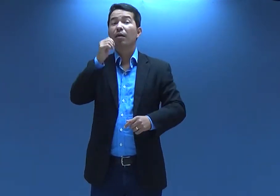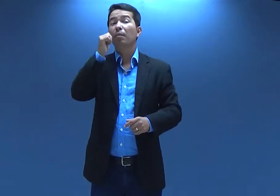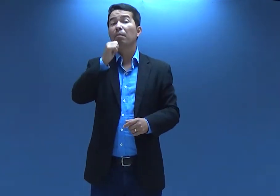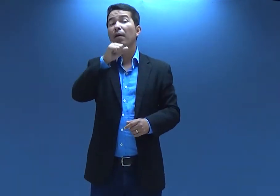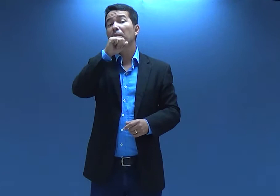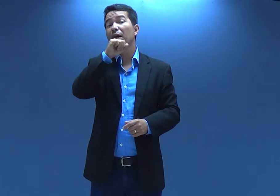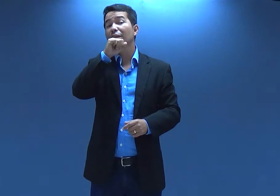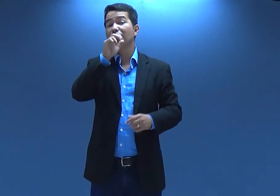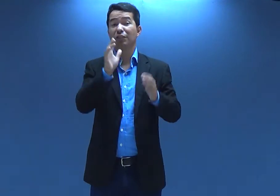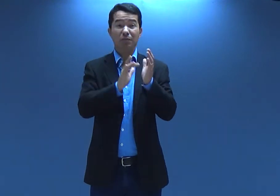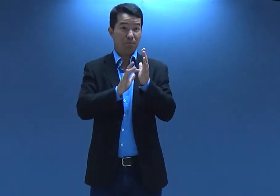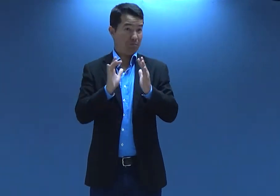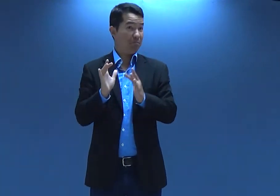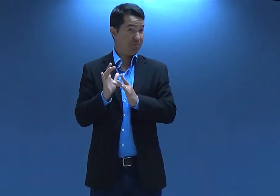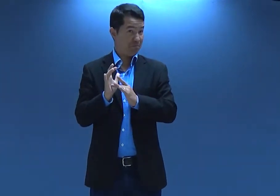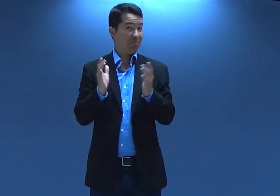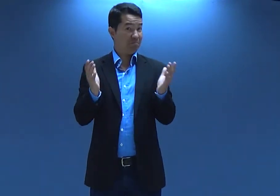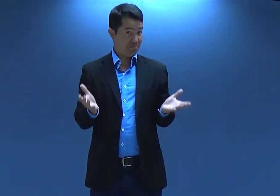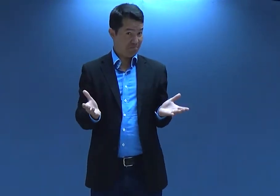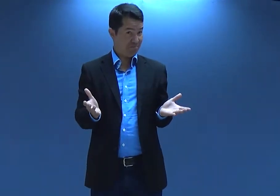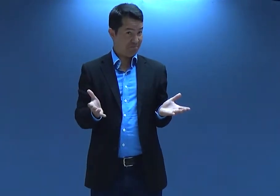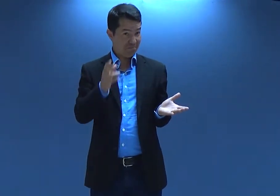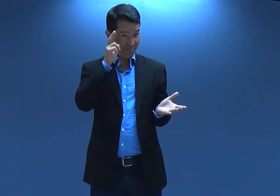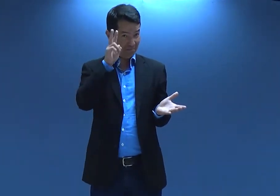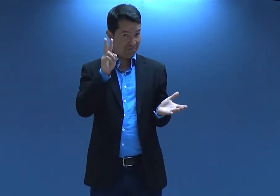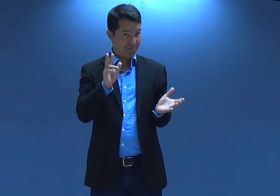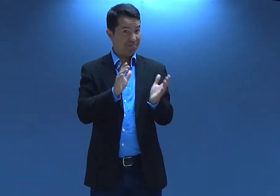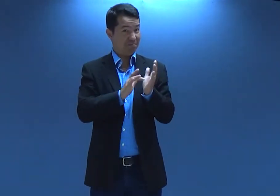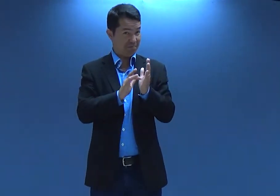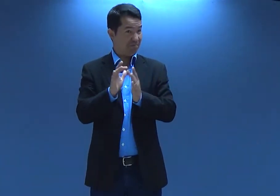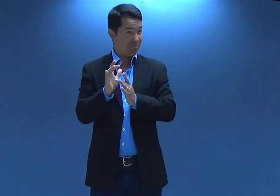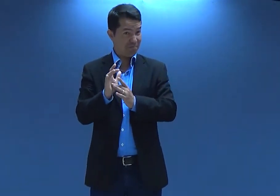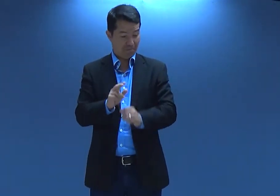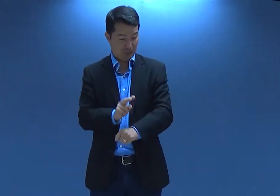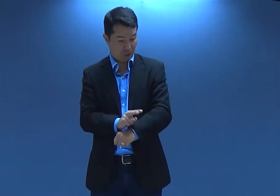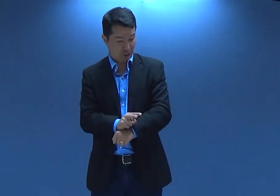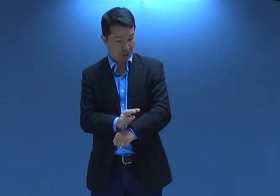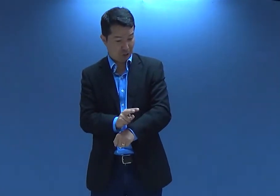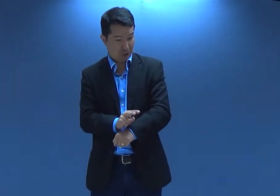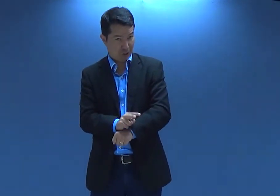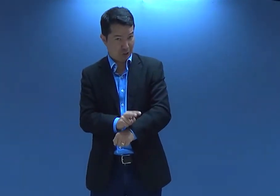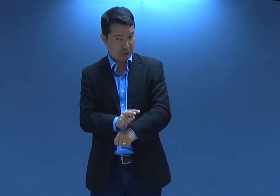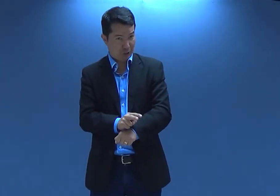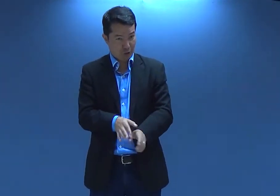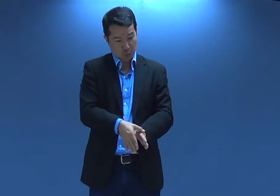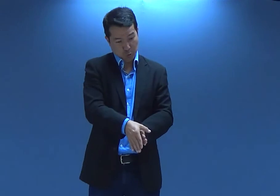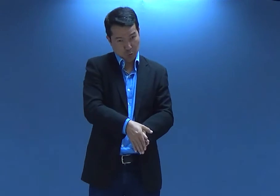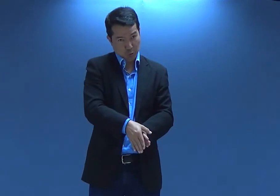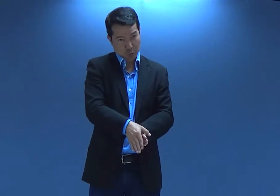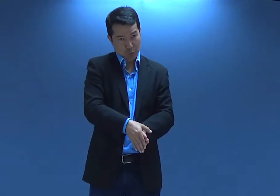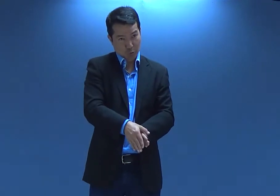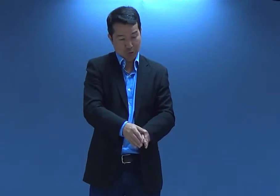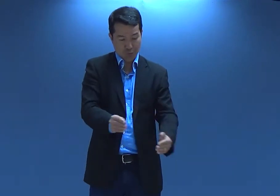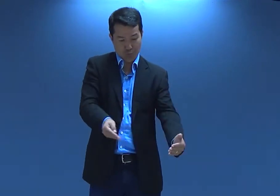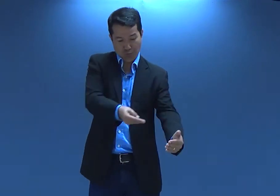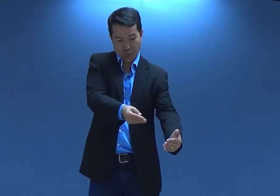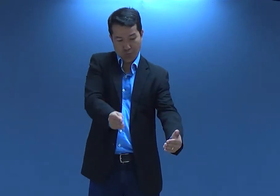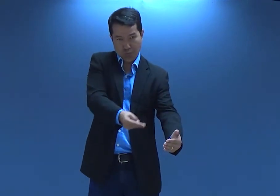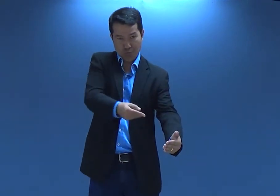Ela era a mamãe de Jesus, isso mesmo. Ela cuidou dele, aconselhou ele,